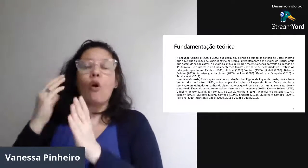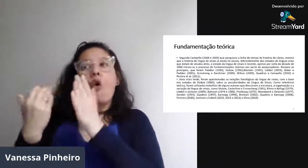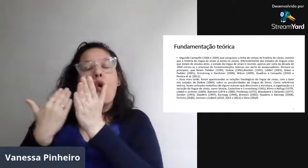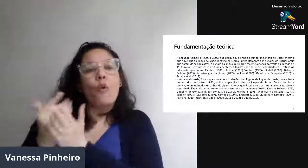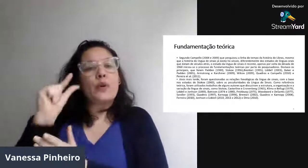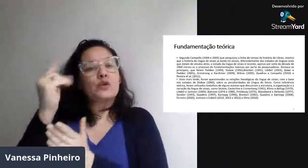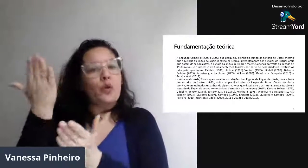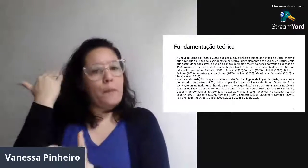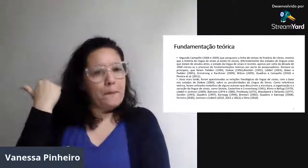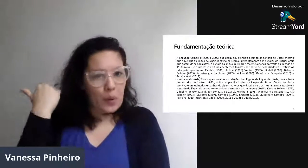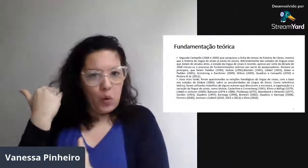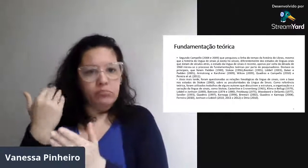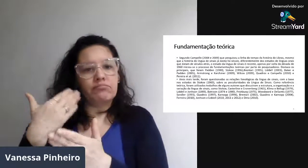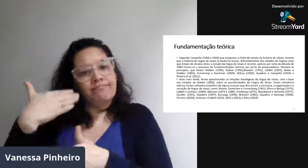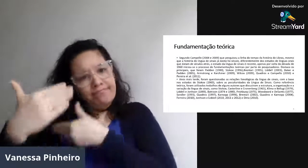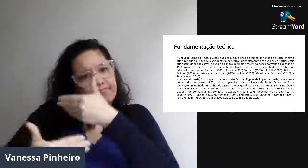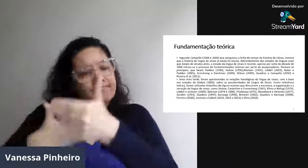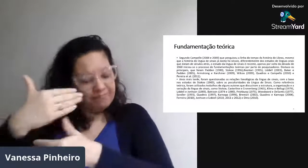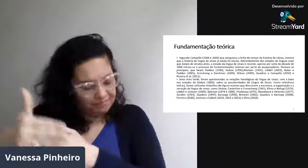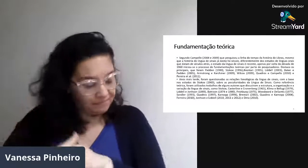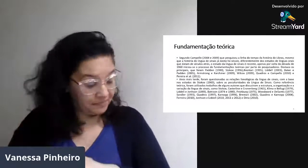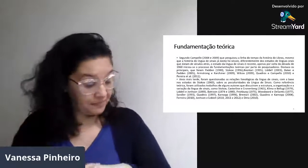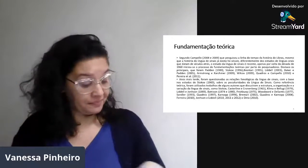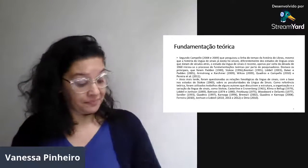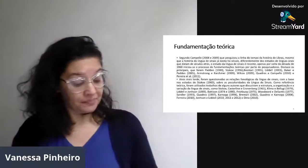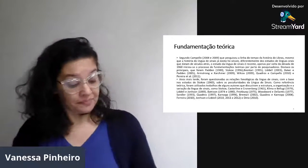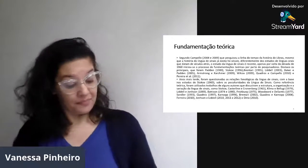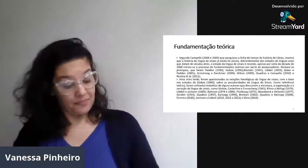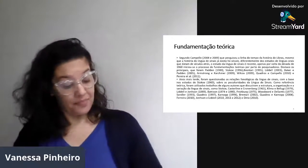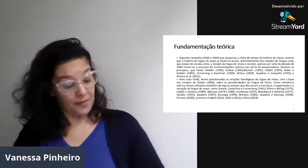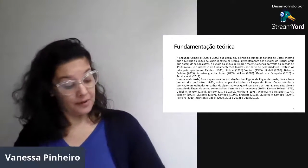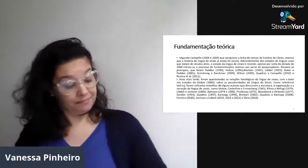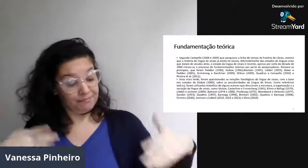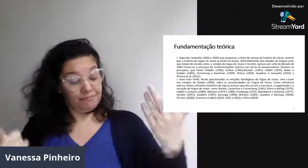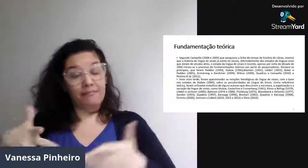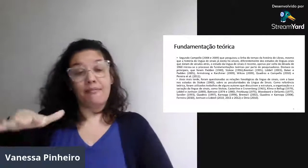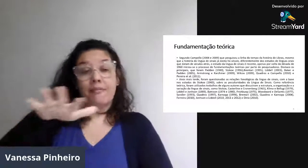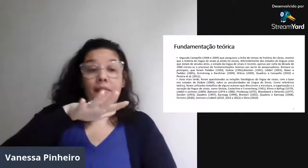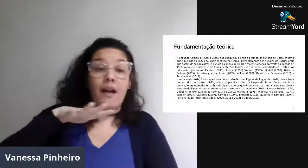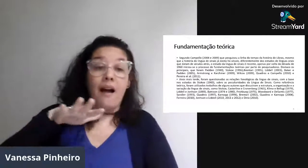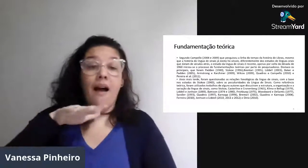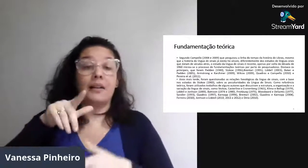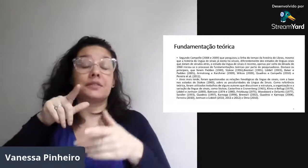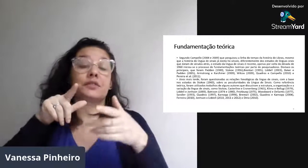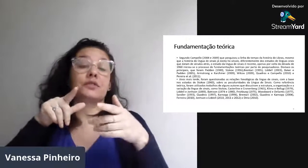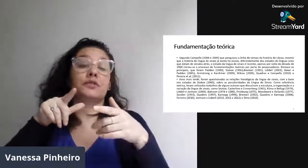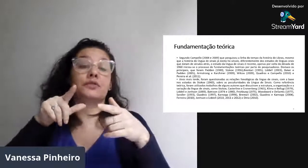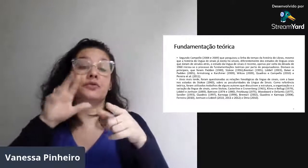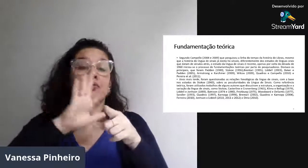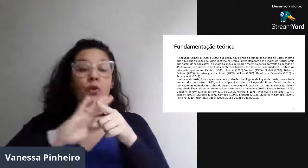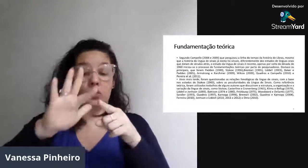antiga. E não teve nenhum registro, né? Sobre isso. Então... Na área